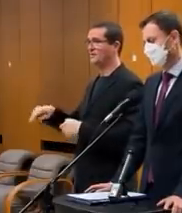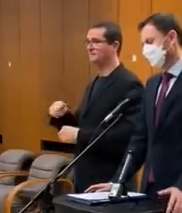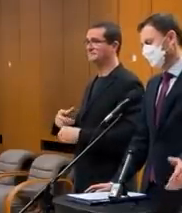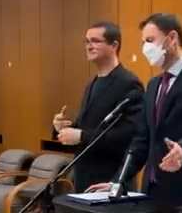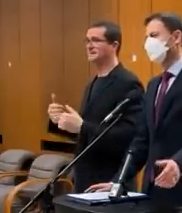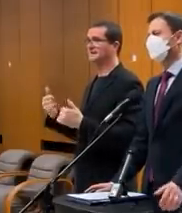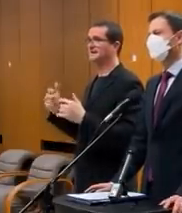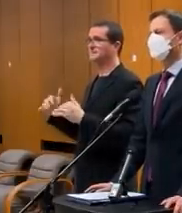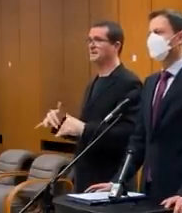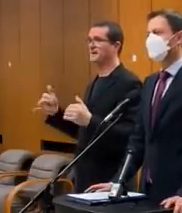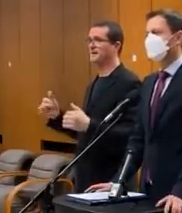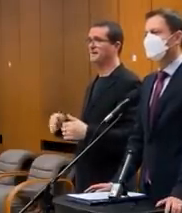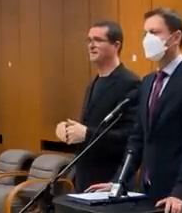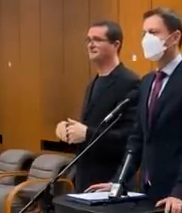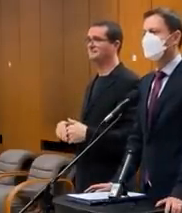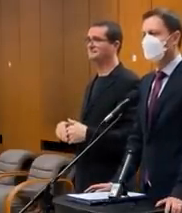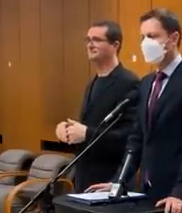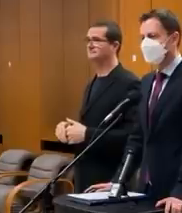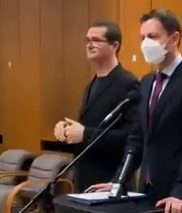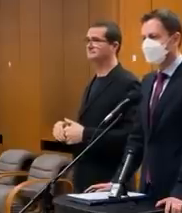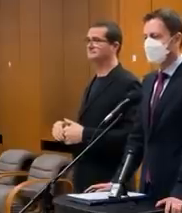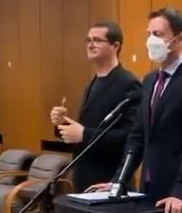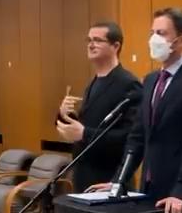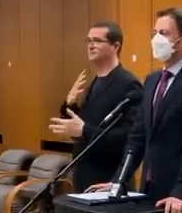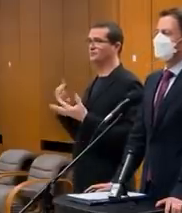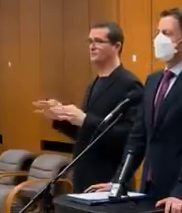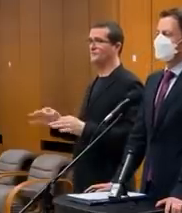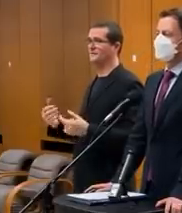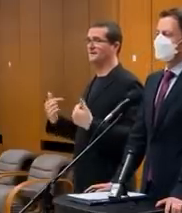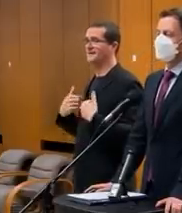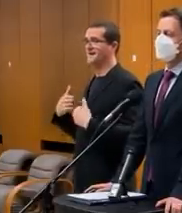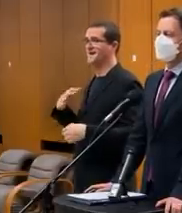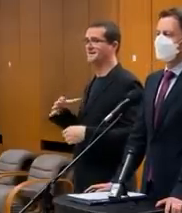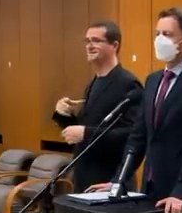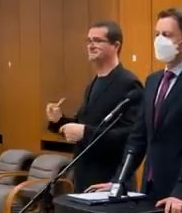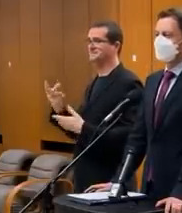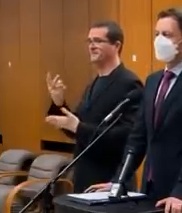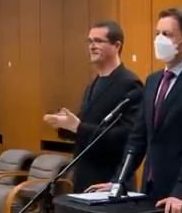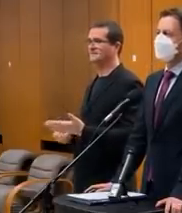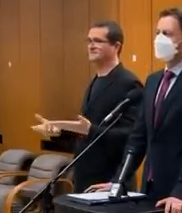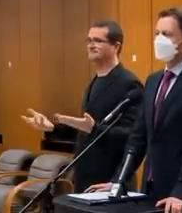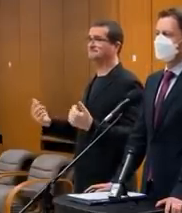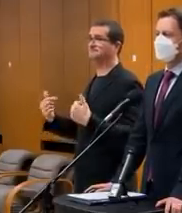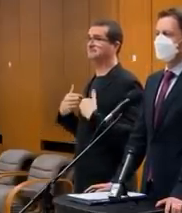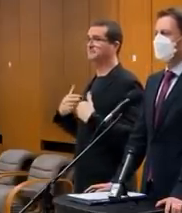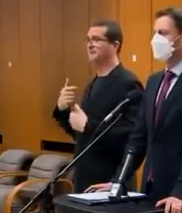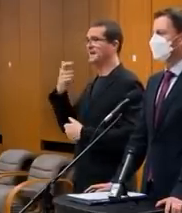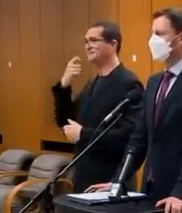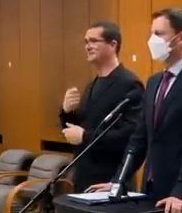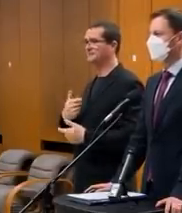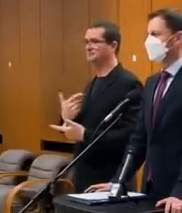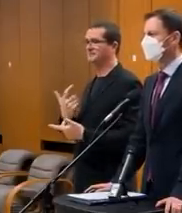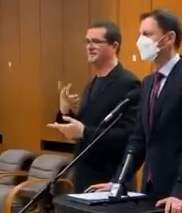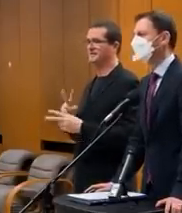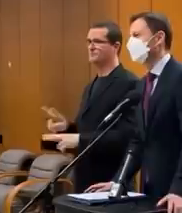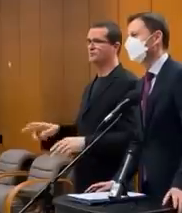Momentálne sa parlament... Tak vidíte, ja si skepticizmus nemôžem dovoliť, pretože ja chcem dosiahnuť výsledky, takže pre mňa skepticizmus nie je